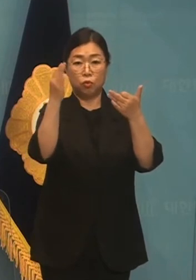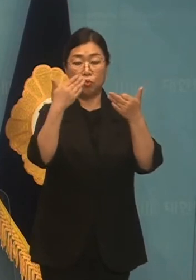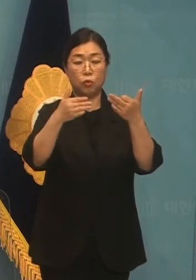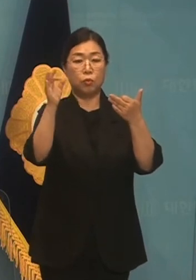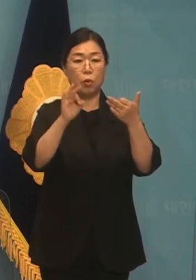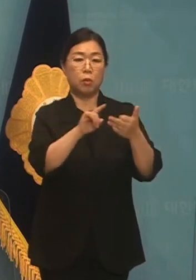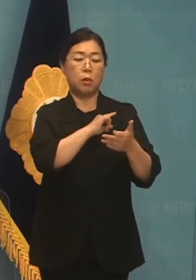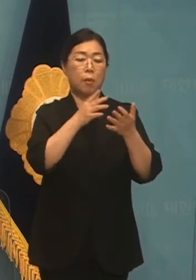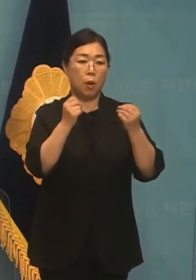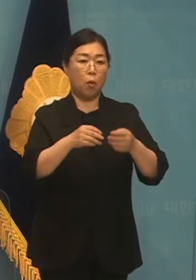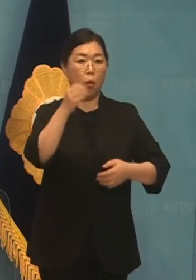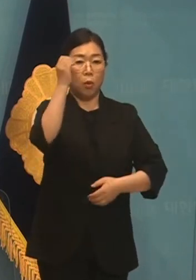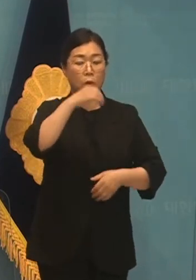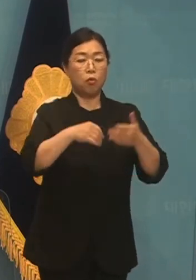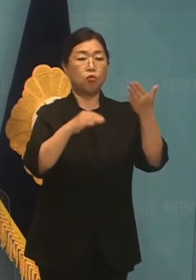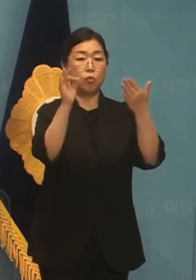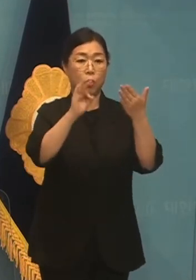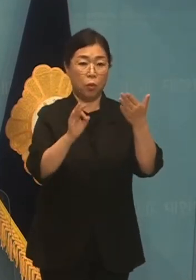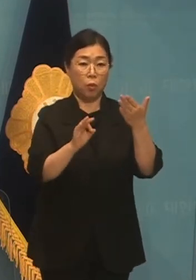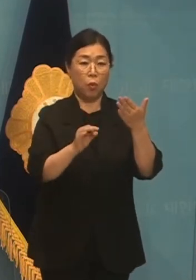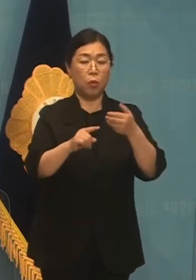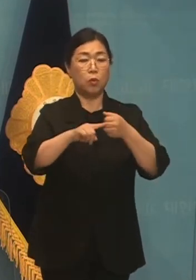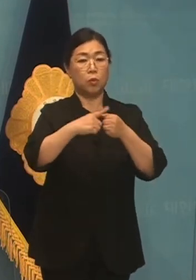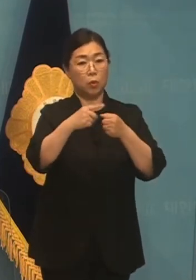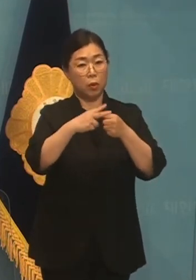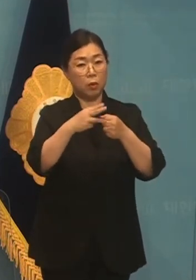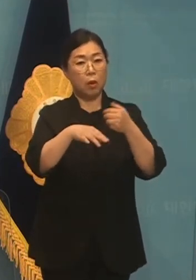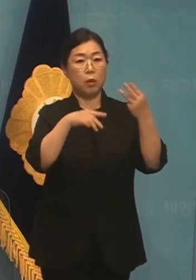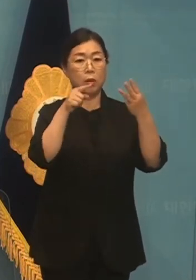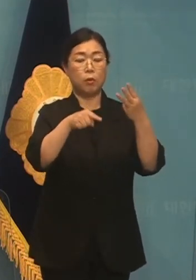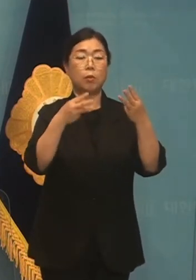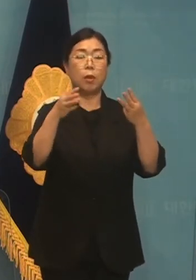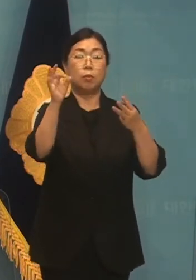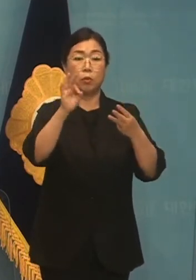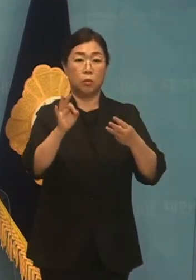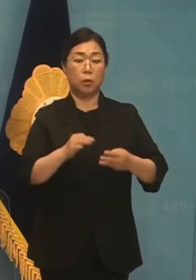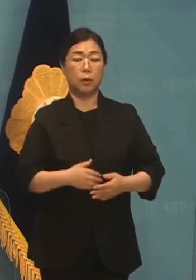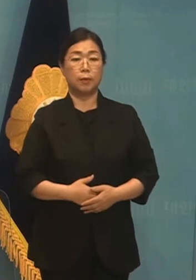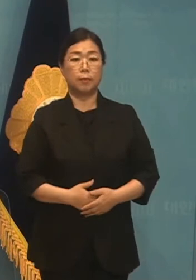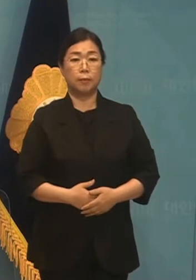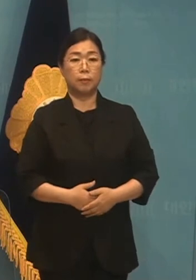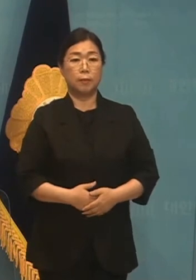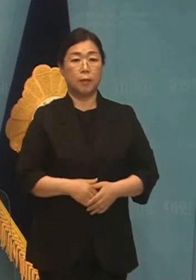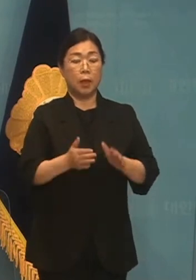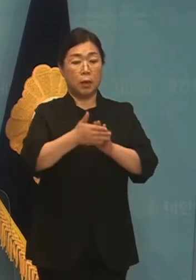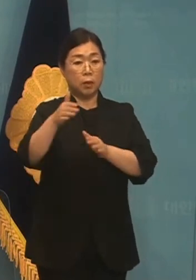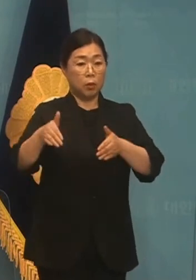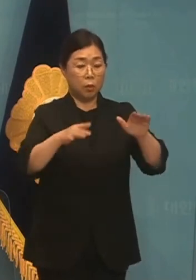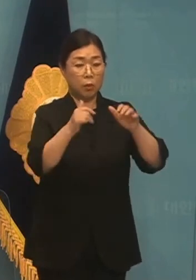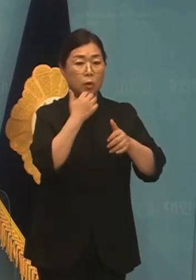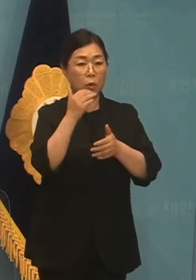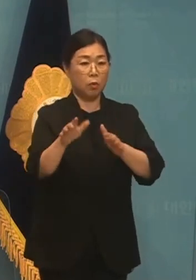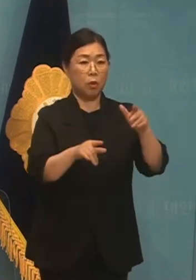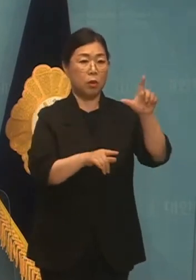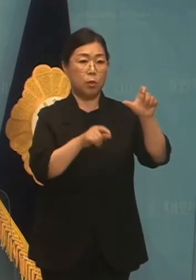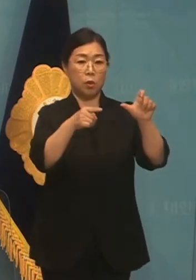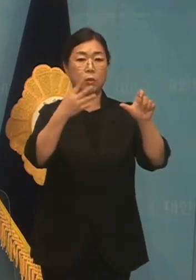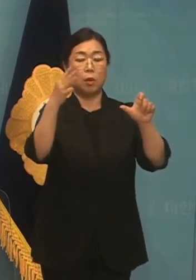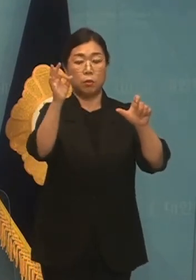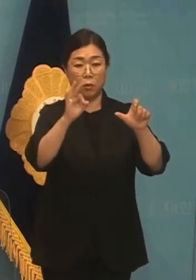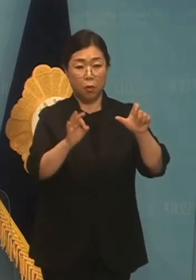많았고 고등학교는 9%, 초등학교 3.3% 순입니다. 시도별로는 경기도가 19